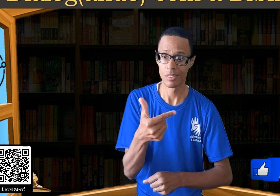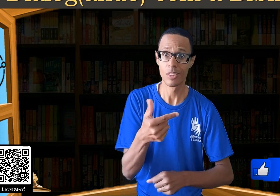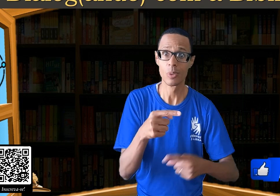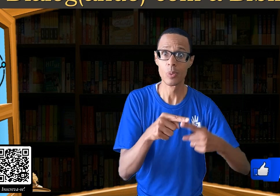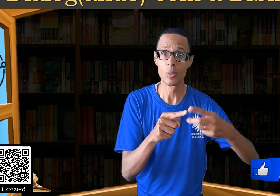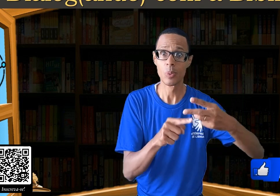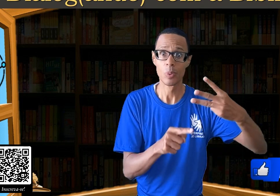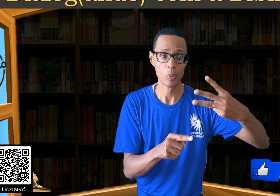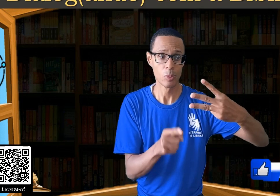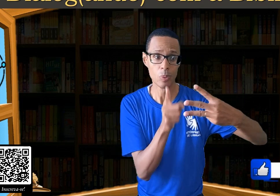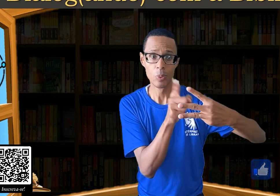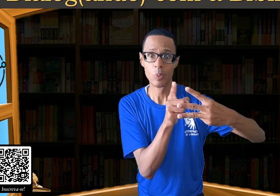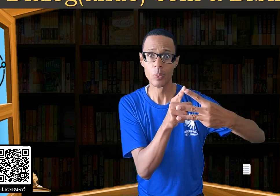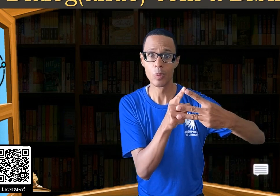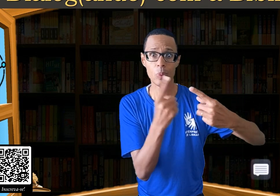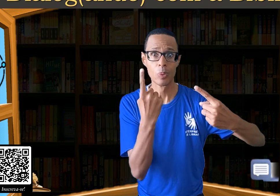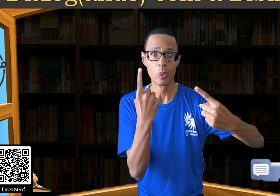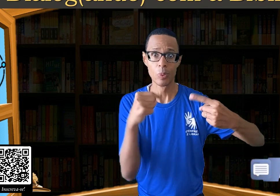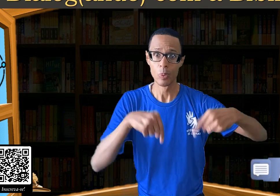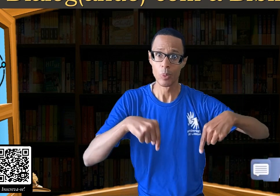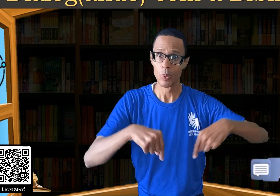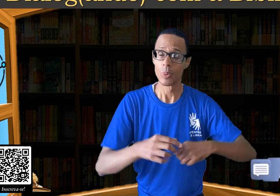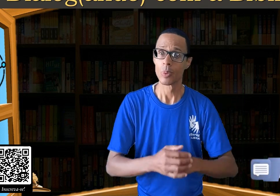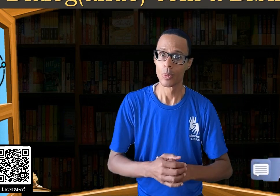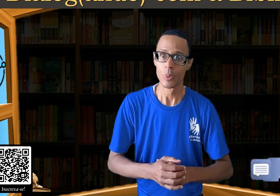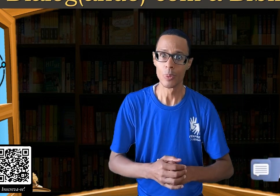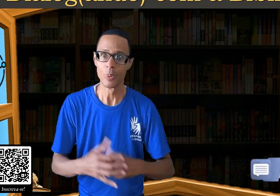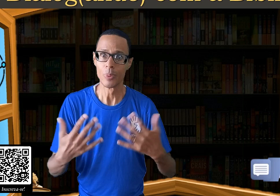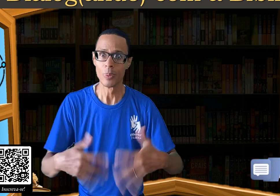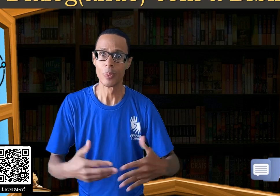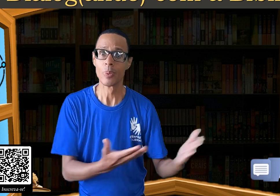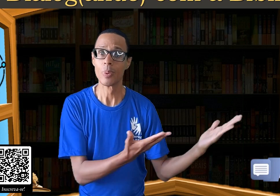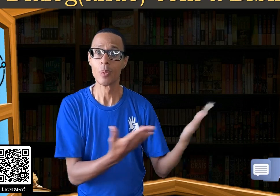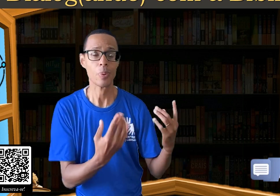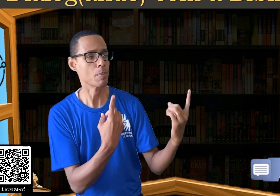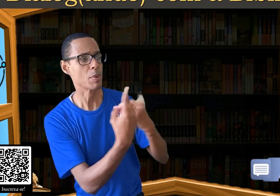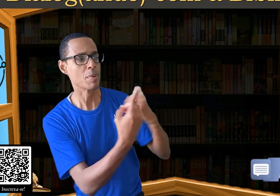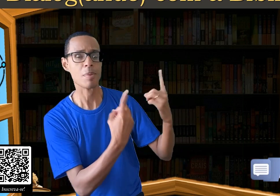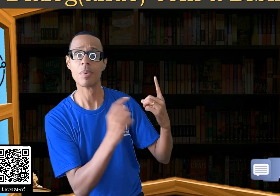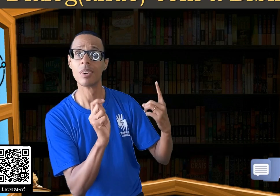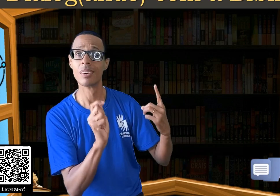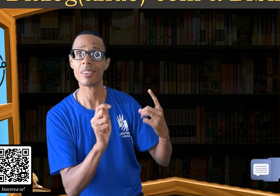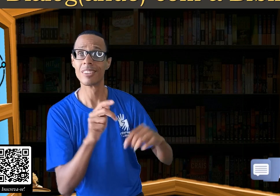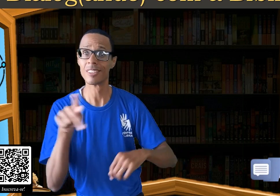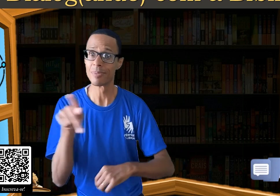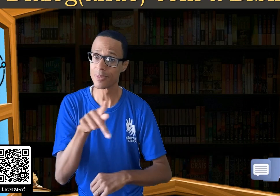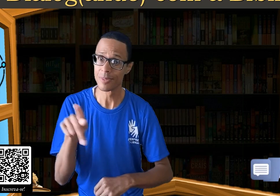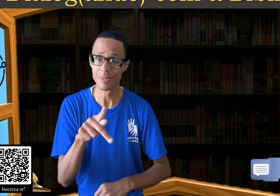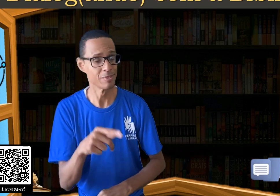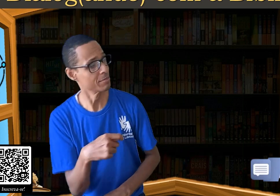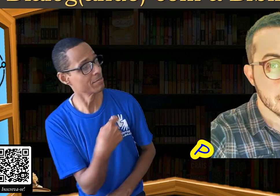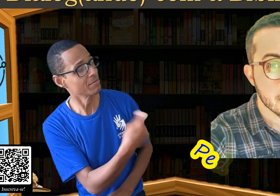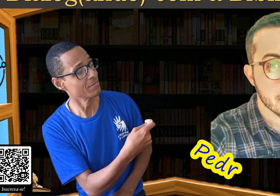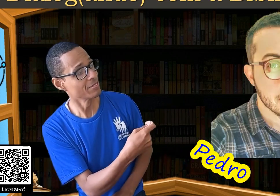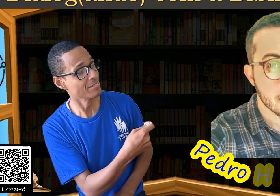antepenúltimo de 2022. Nessa edição, vamos dialogar com o professor